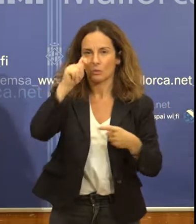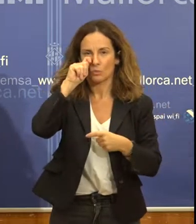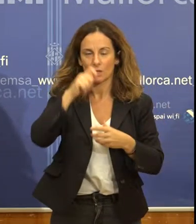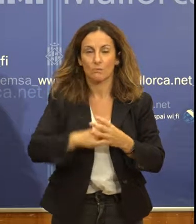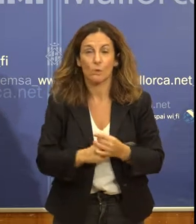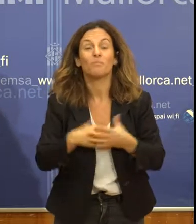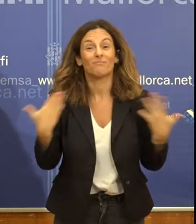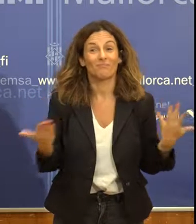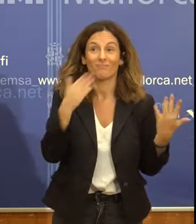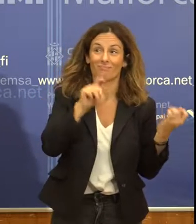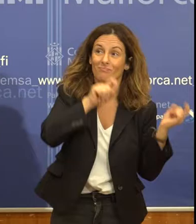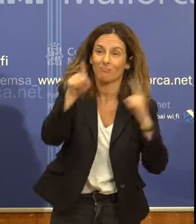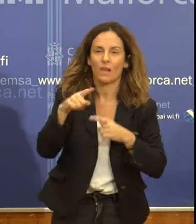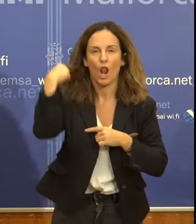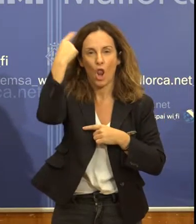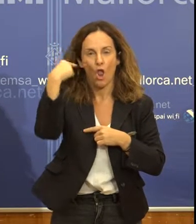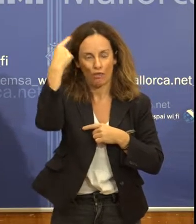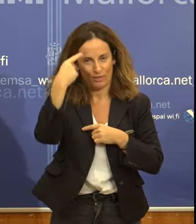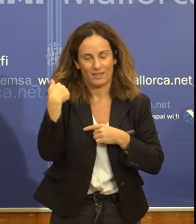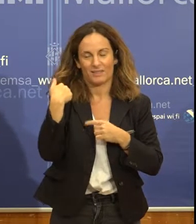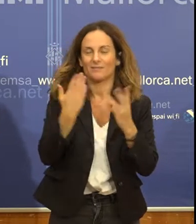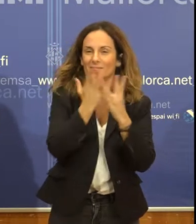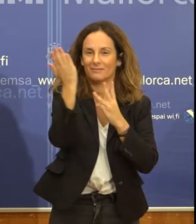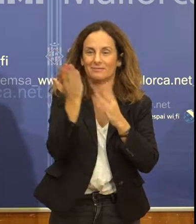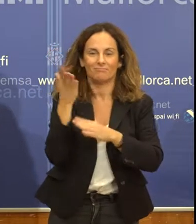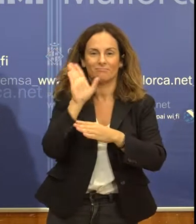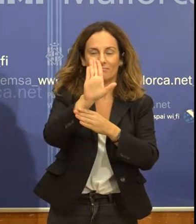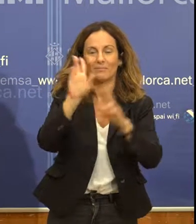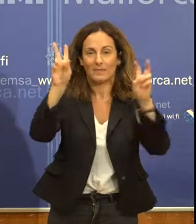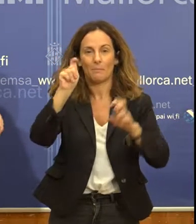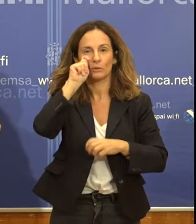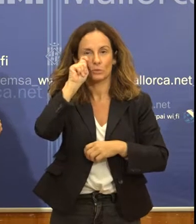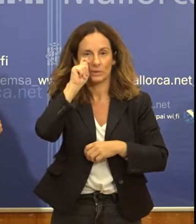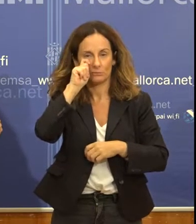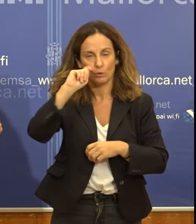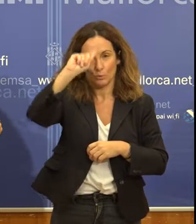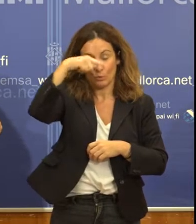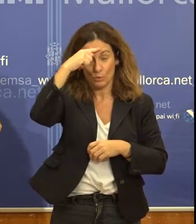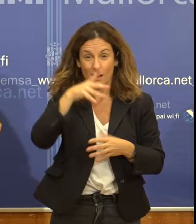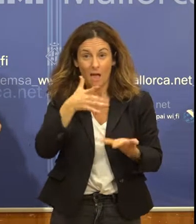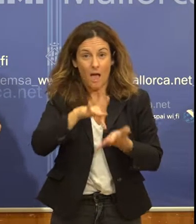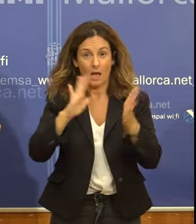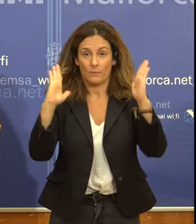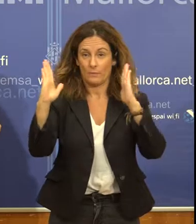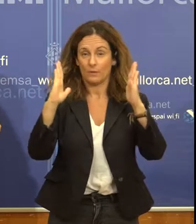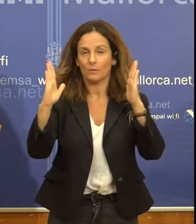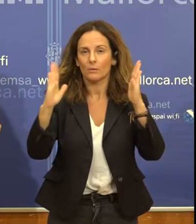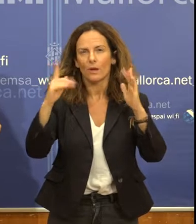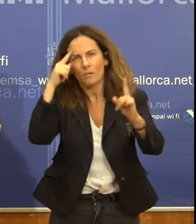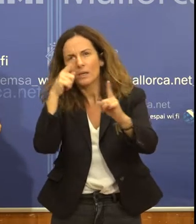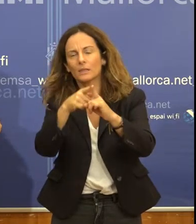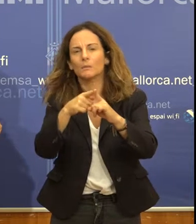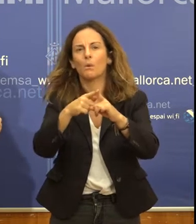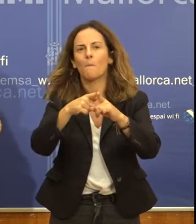importants del nostre projecte, turisme cultural. Estem en un moment en què no hem de pensar en créixer